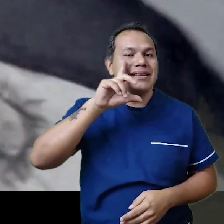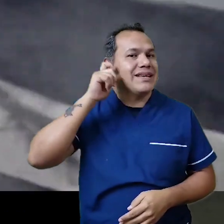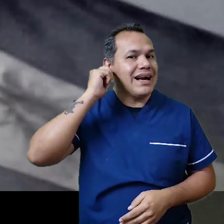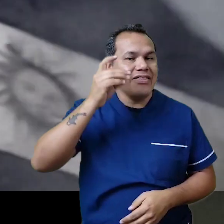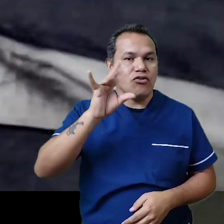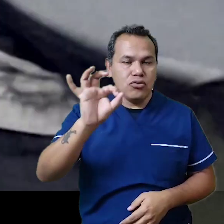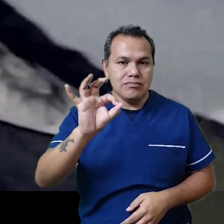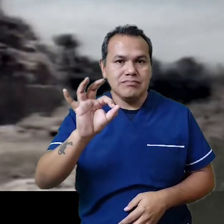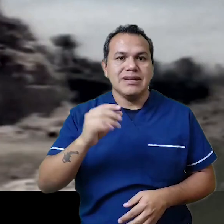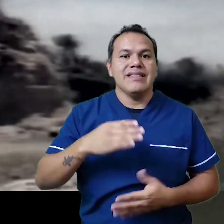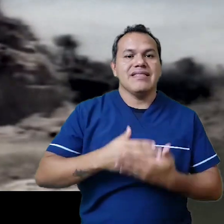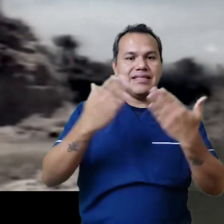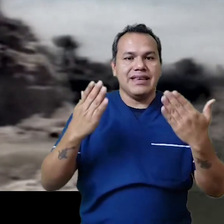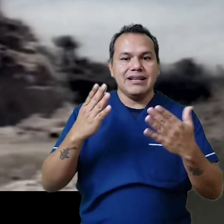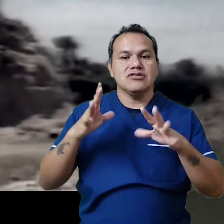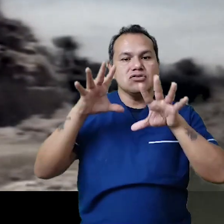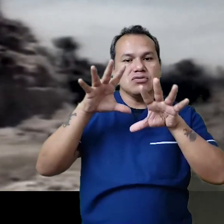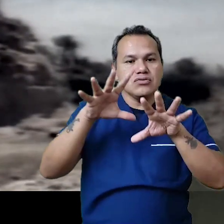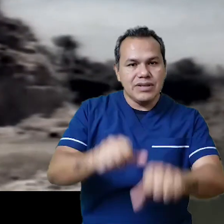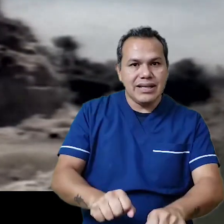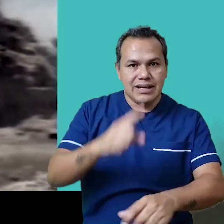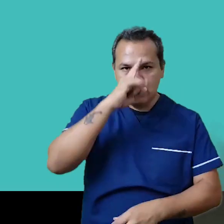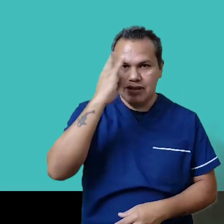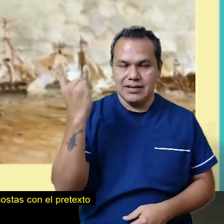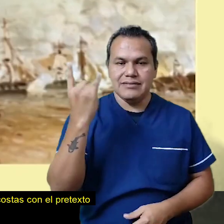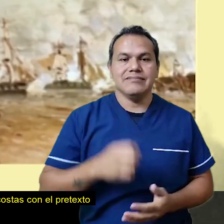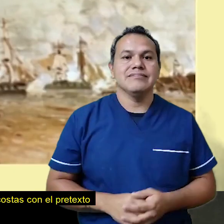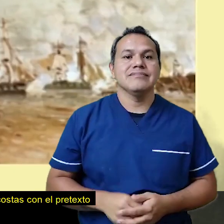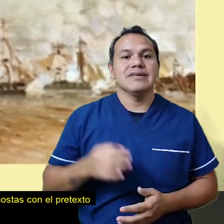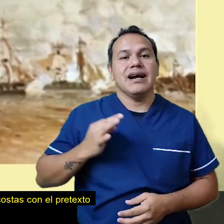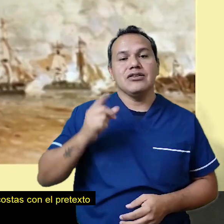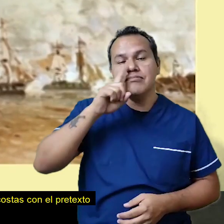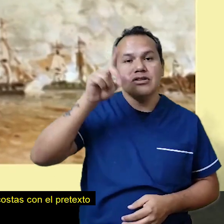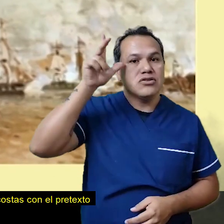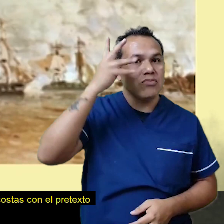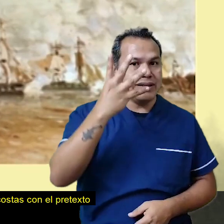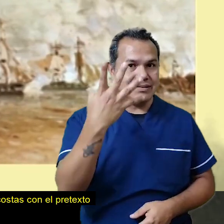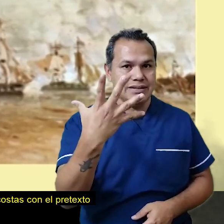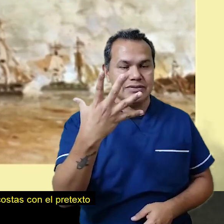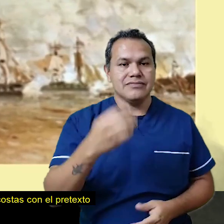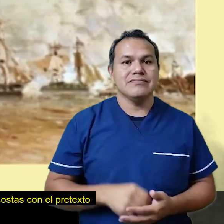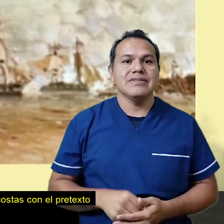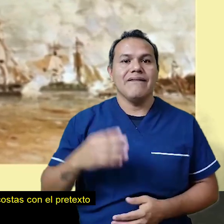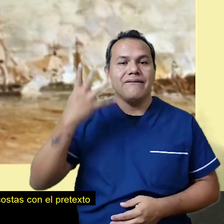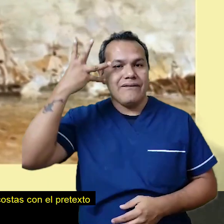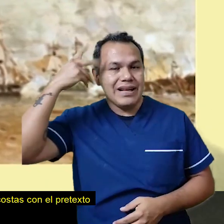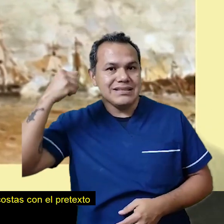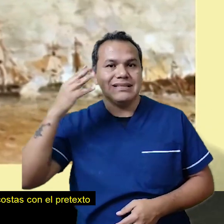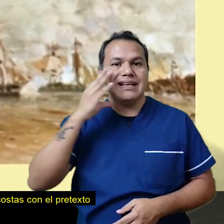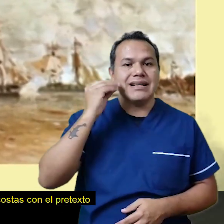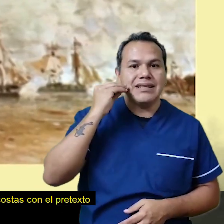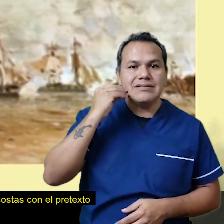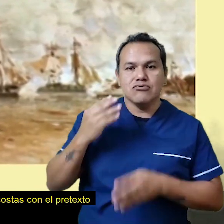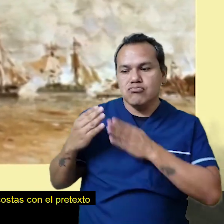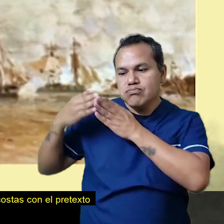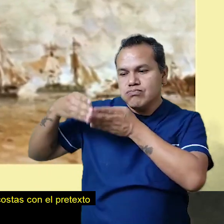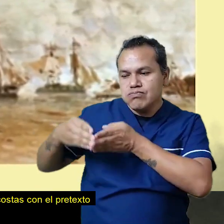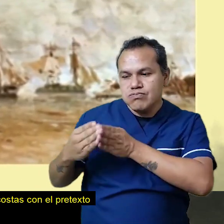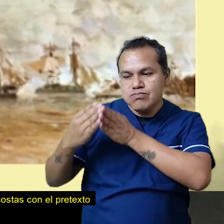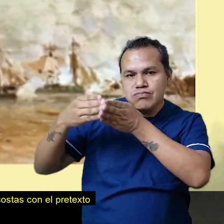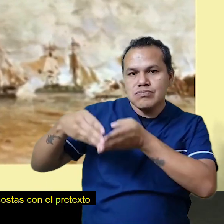Obligado